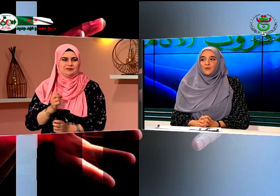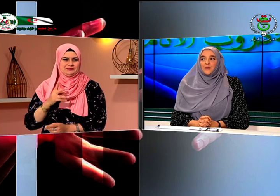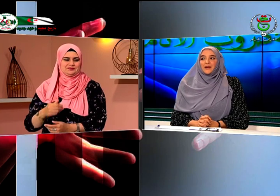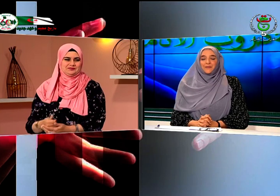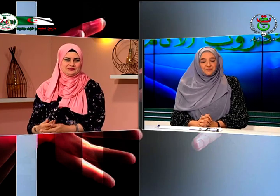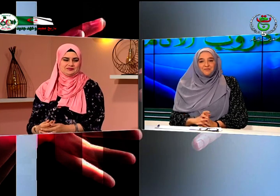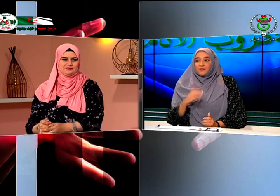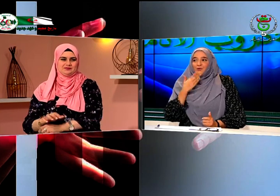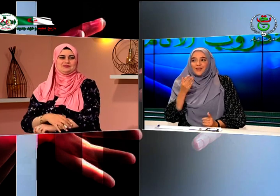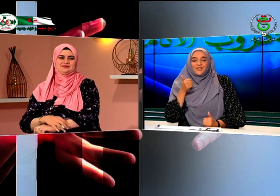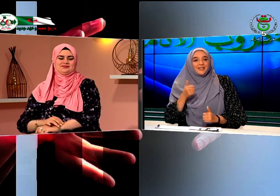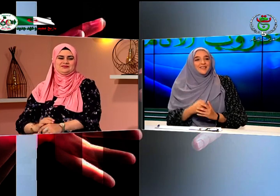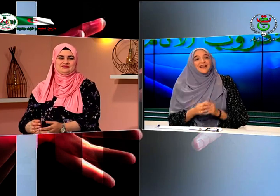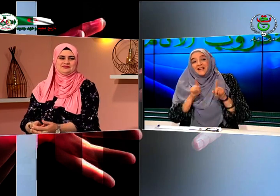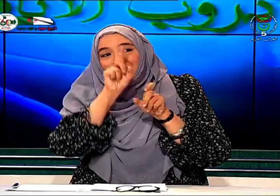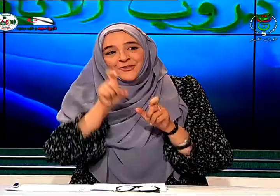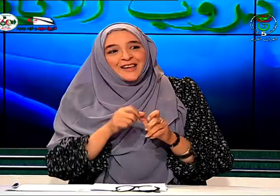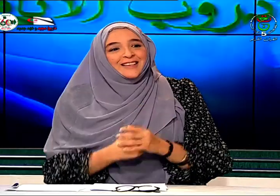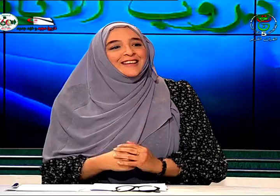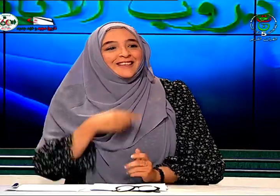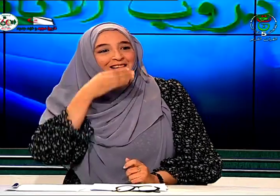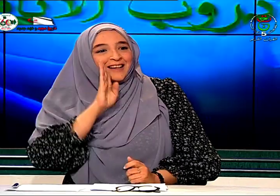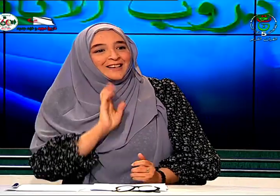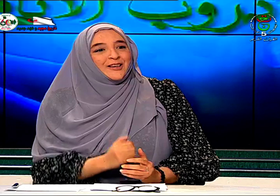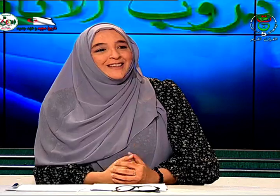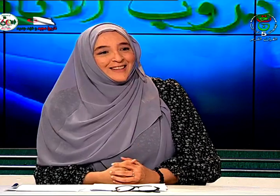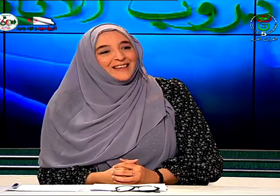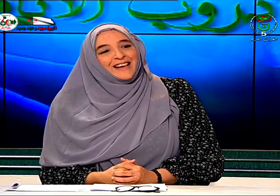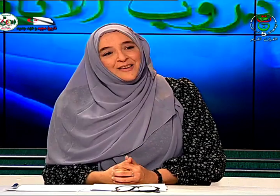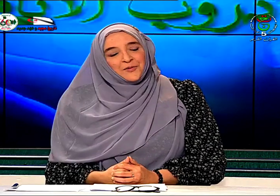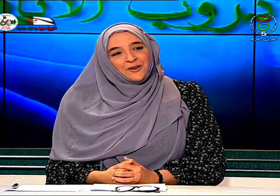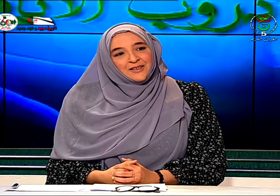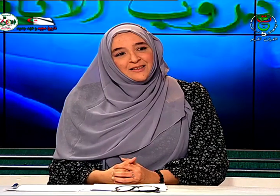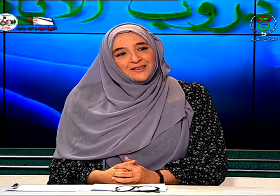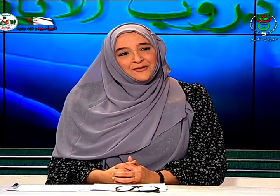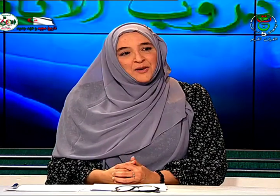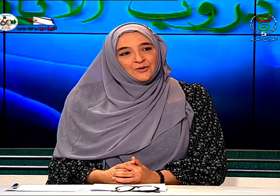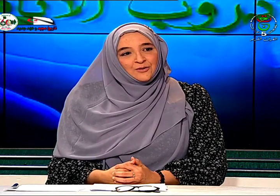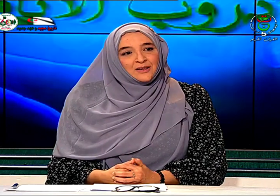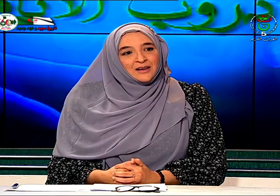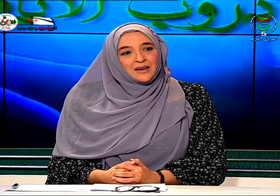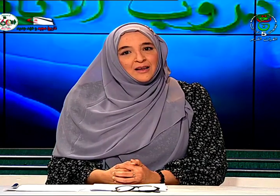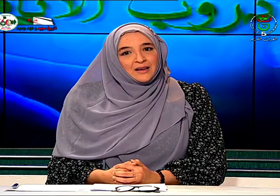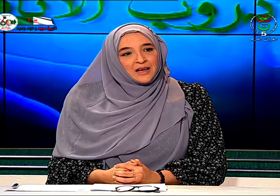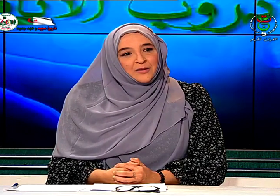معي شكرا جيد نفس السؤال على الوالدين فيما يخصني أبي